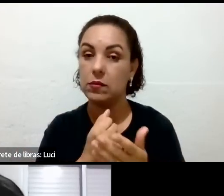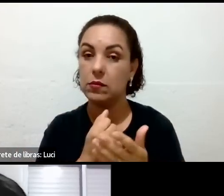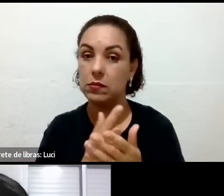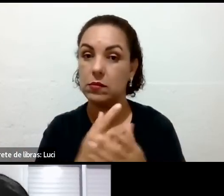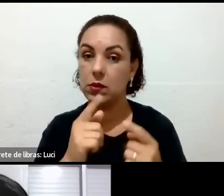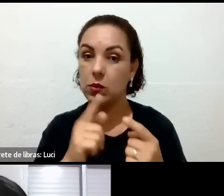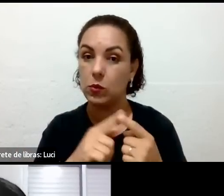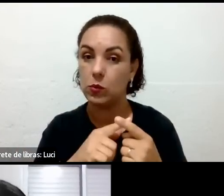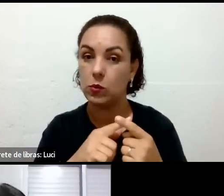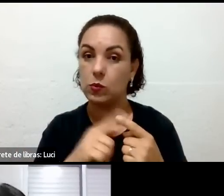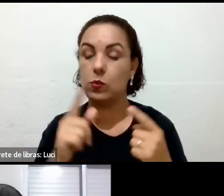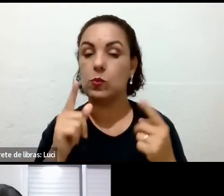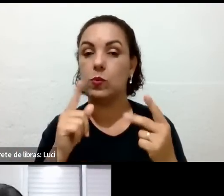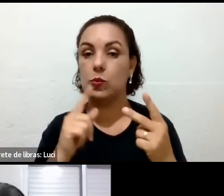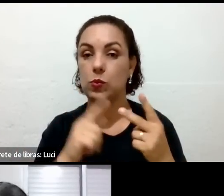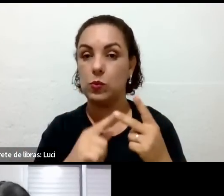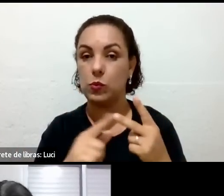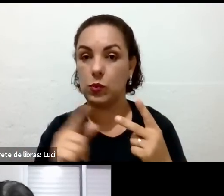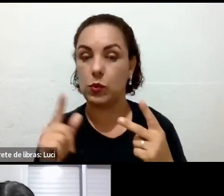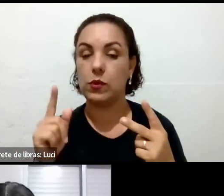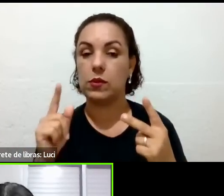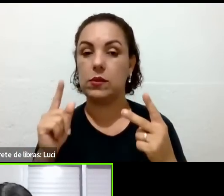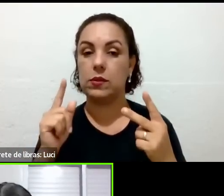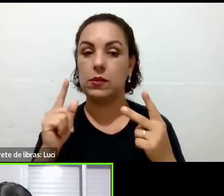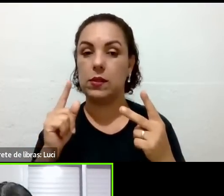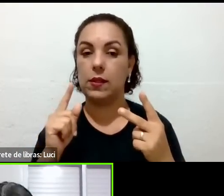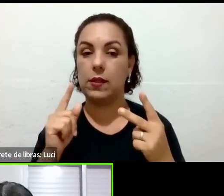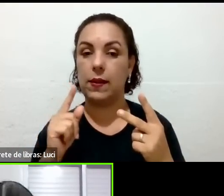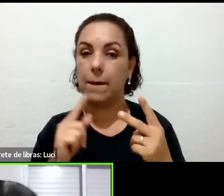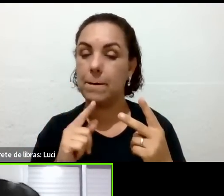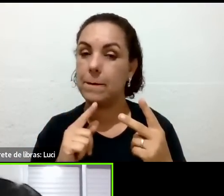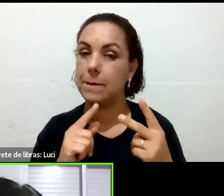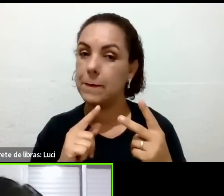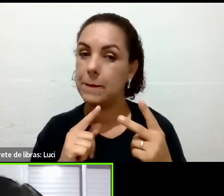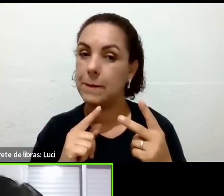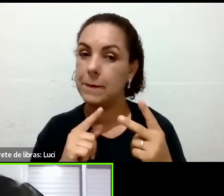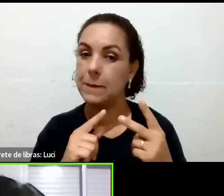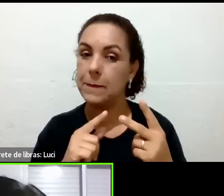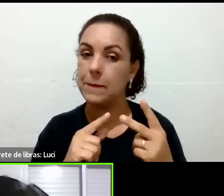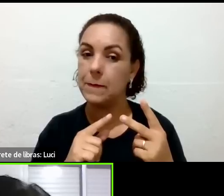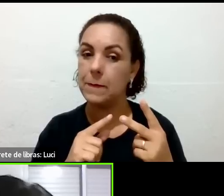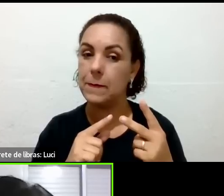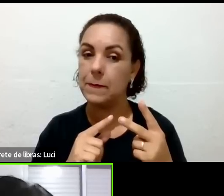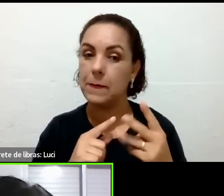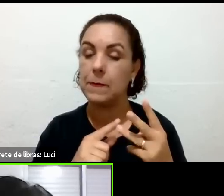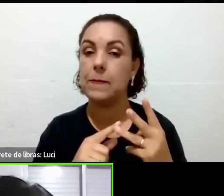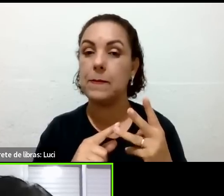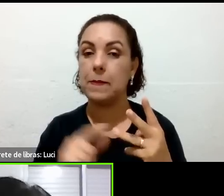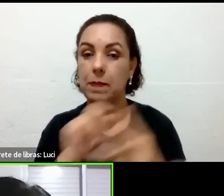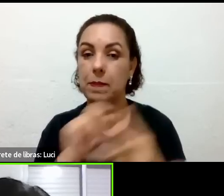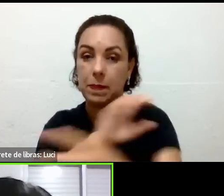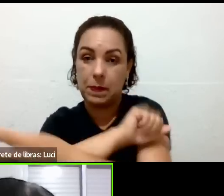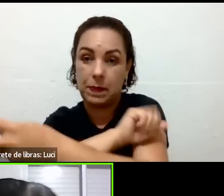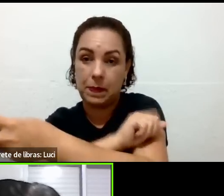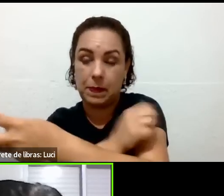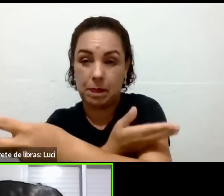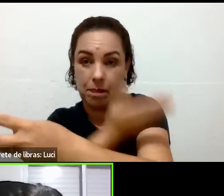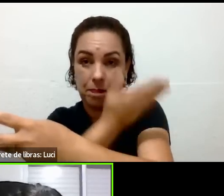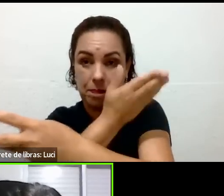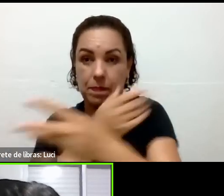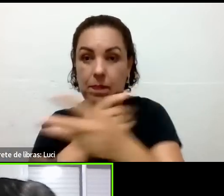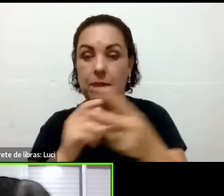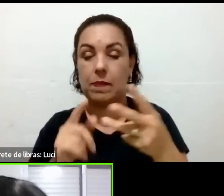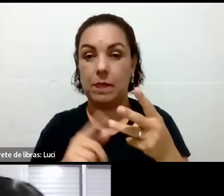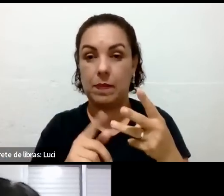a ansiedade, toma mais outro? Toma para a ansiedade, tomou para a pressão, é dois para a